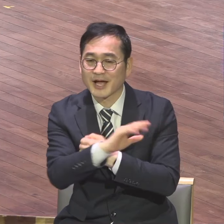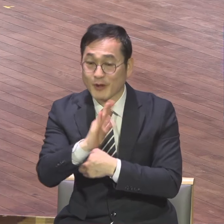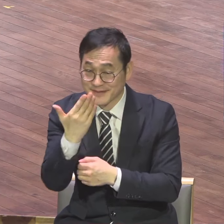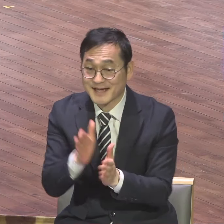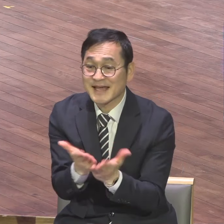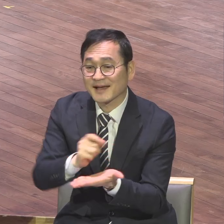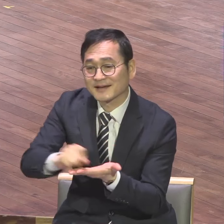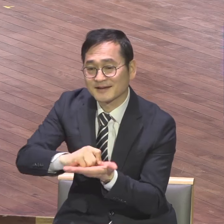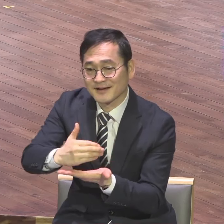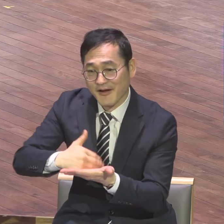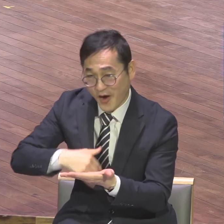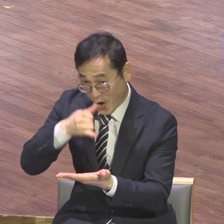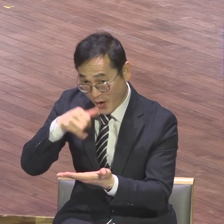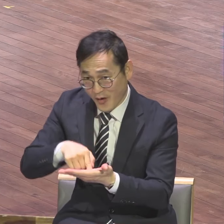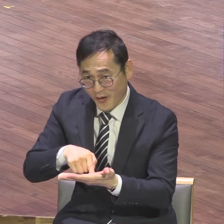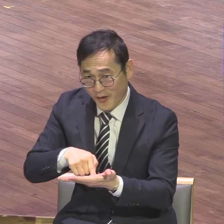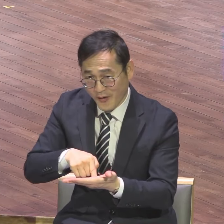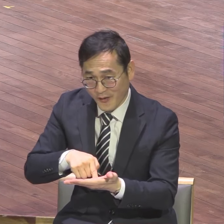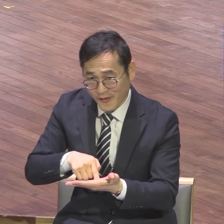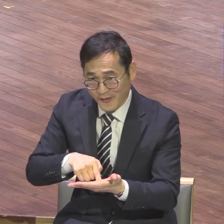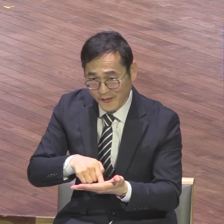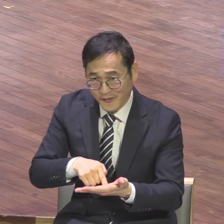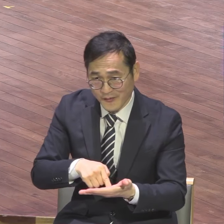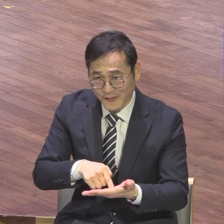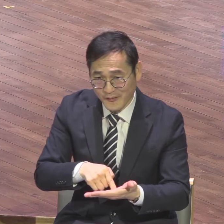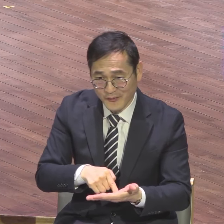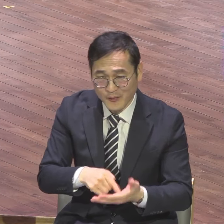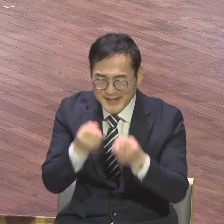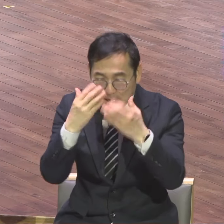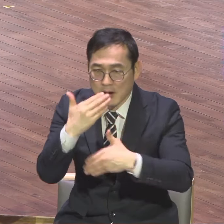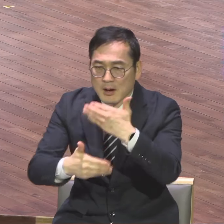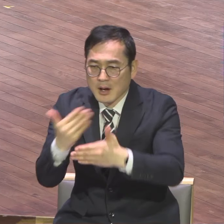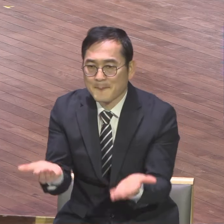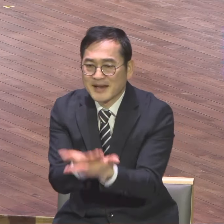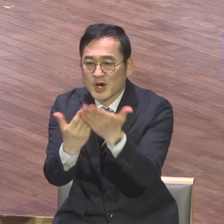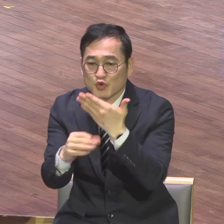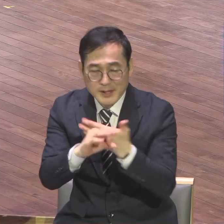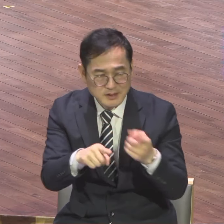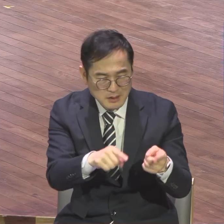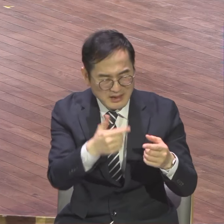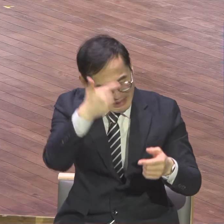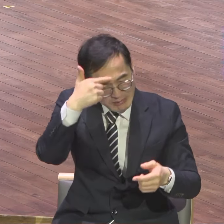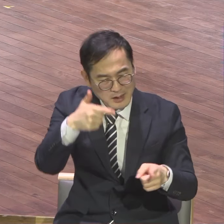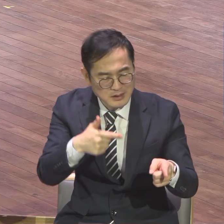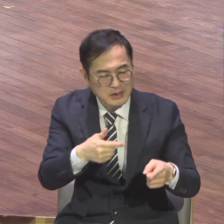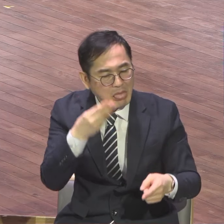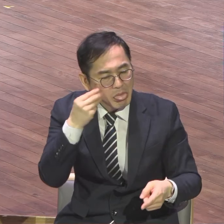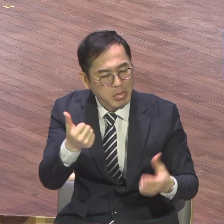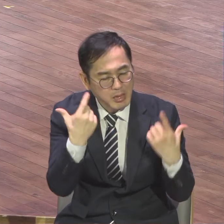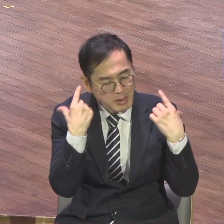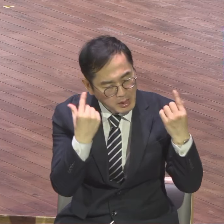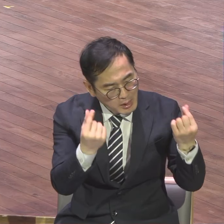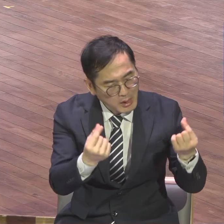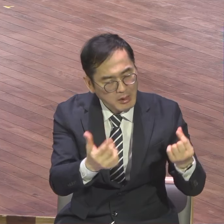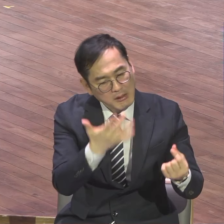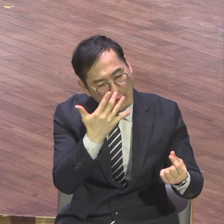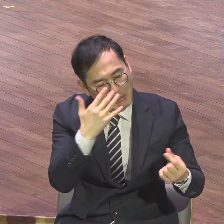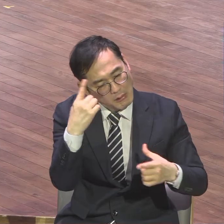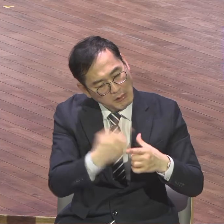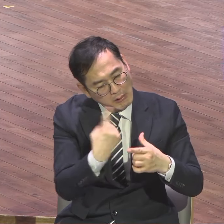내용이지요 영경의 삶도 그렇습니다 이런 자세가 정말 중요합니다 영경의 삶은요 현실이 안좋아하는 순간 끝나는